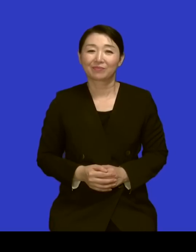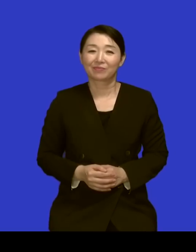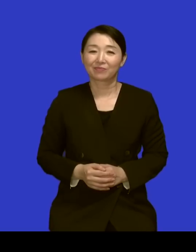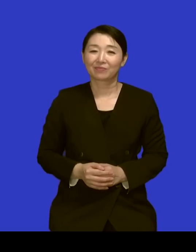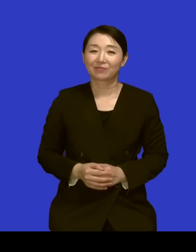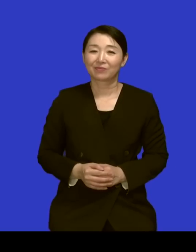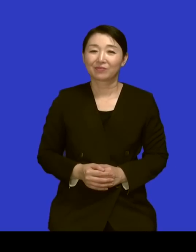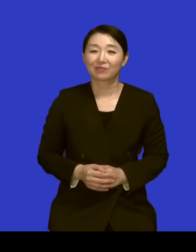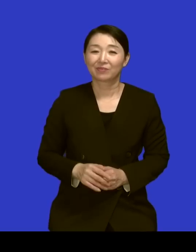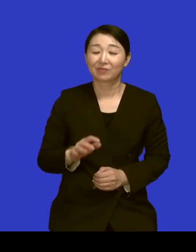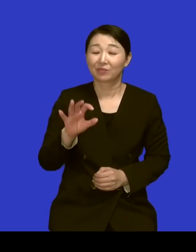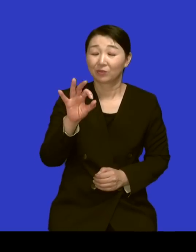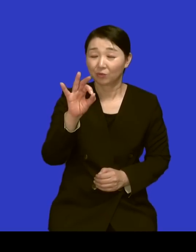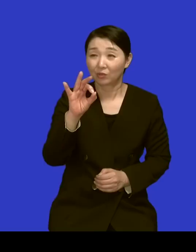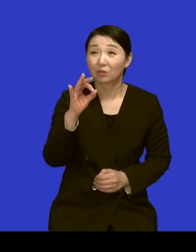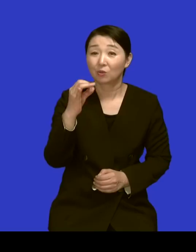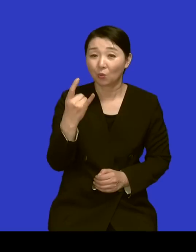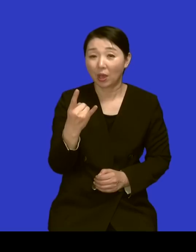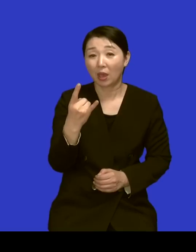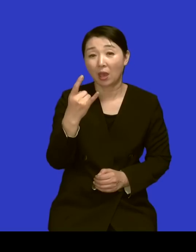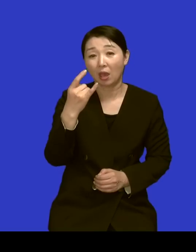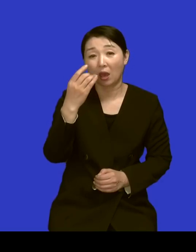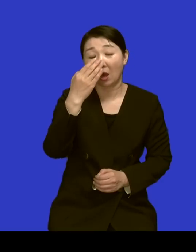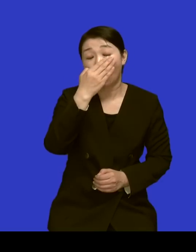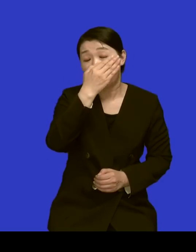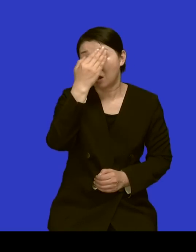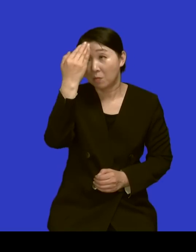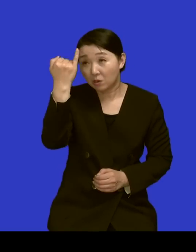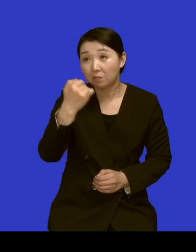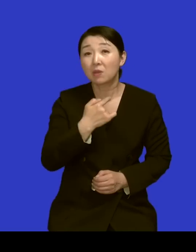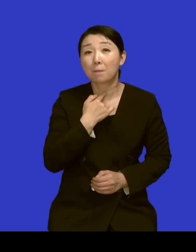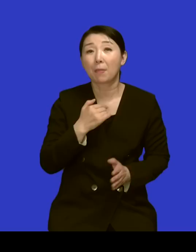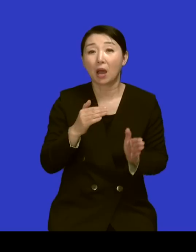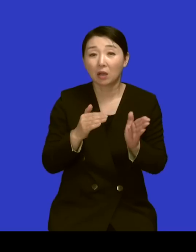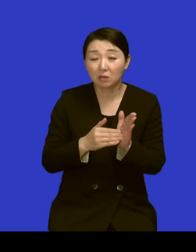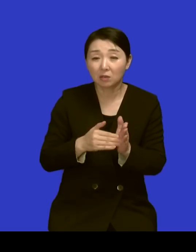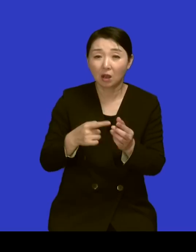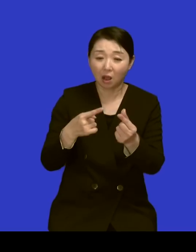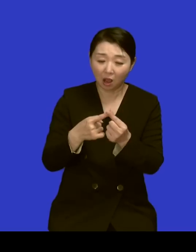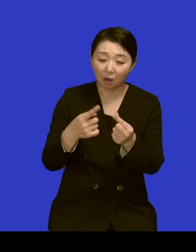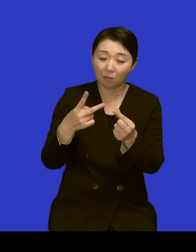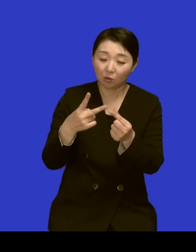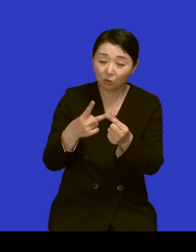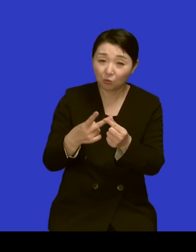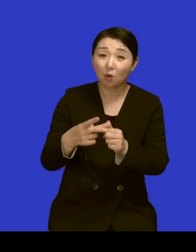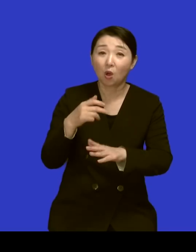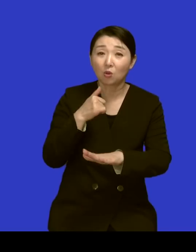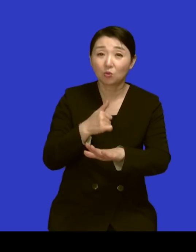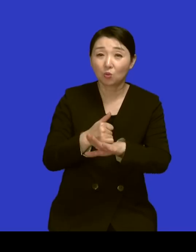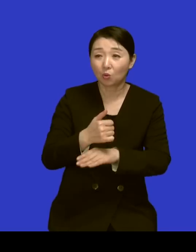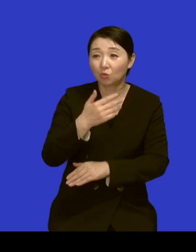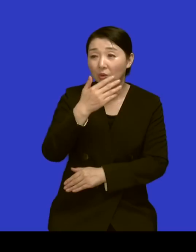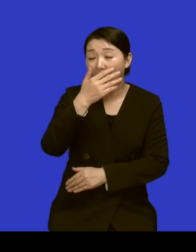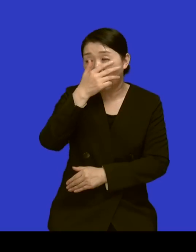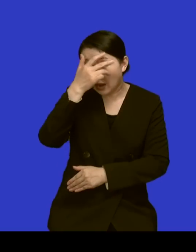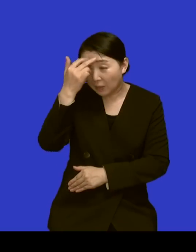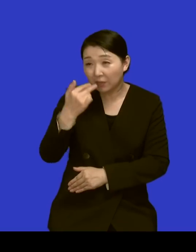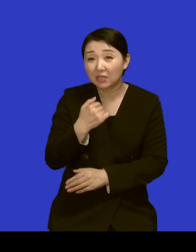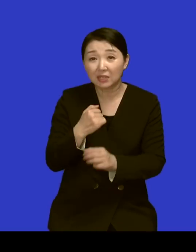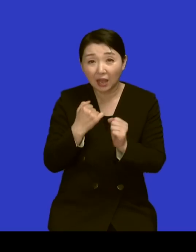하셨어요 네 두 번이나 그래서 이제 할아버지가 사셨고 또 이제 그 외할머니가 동네